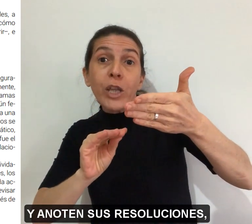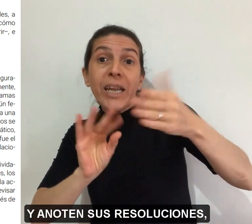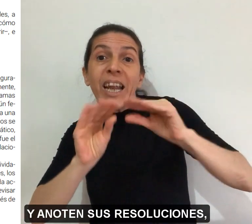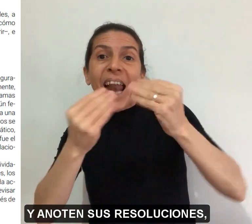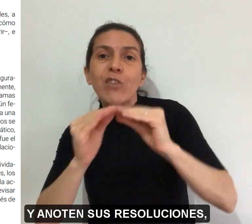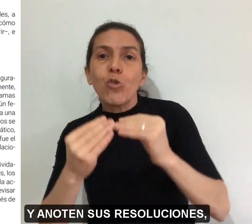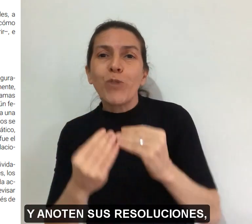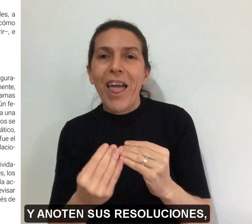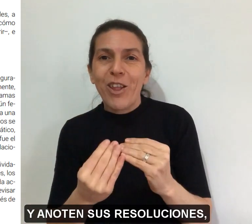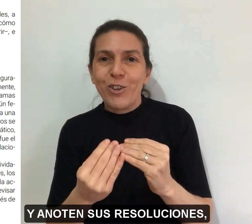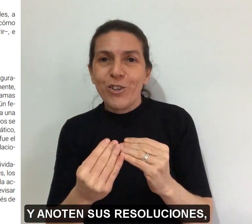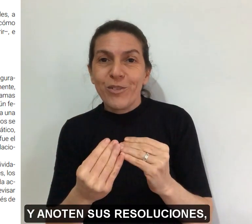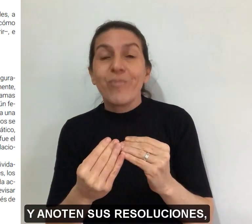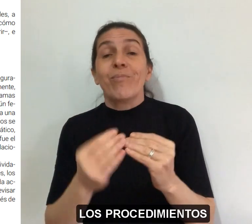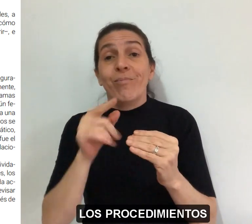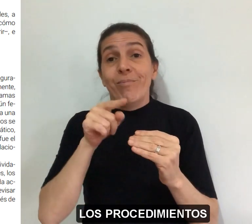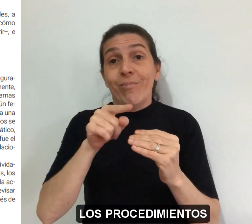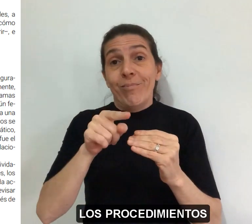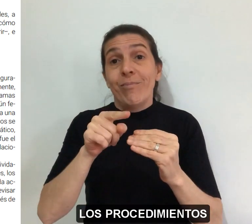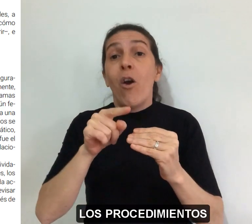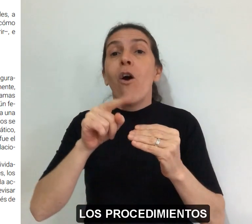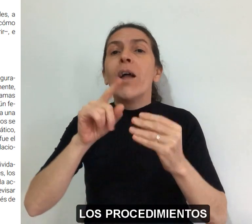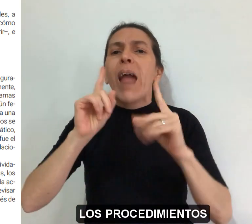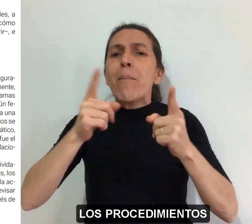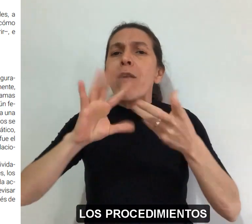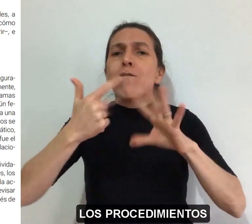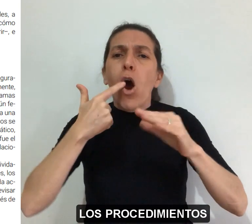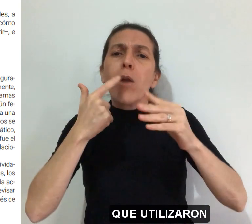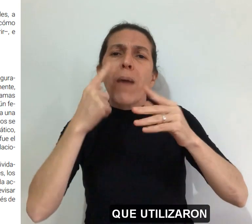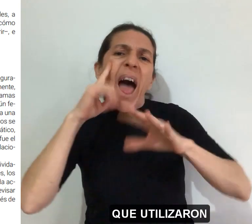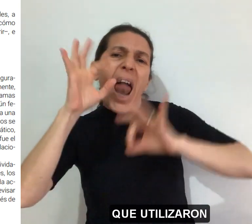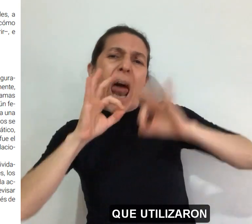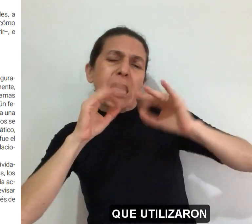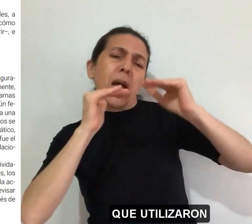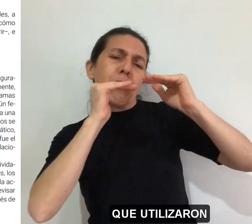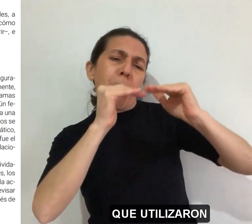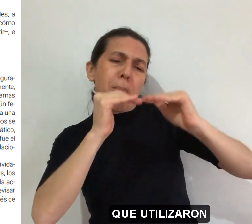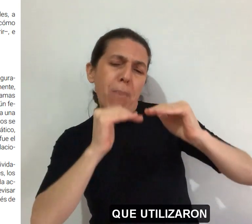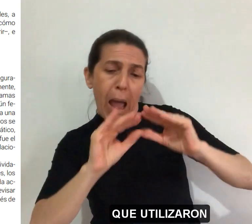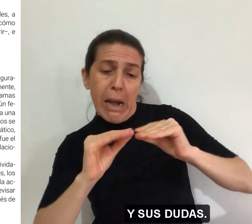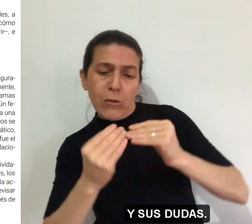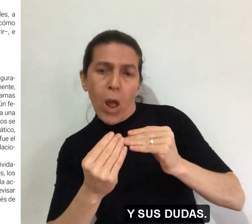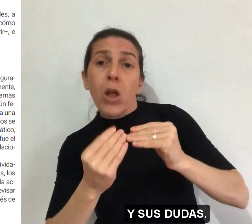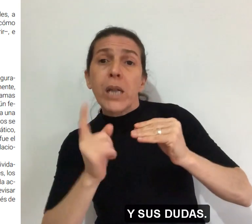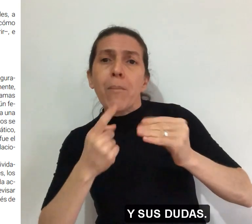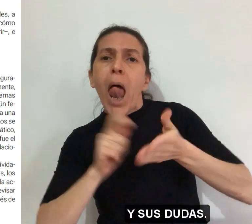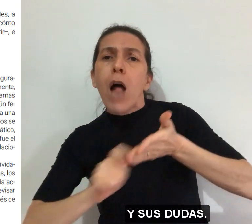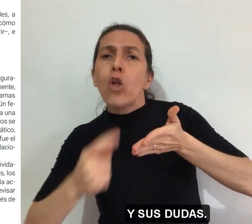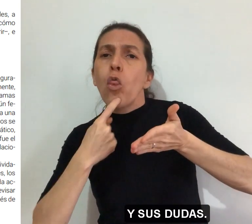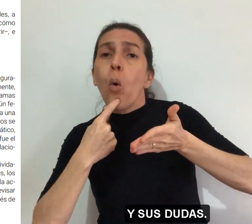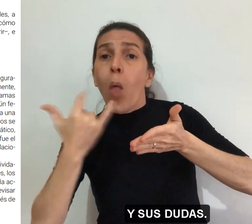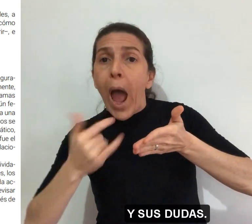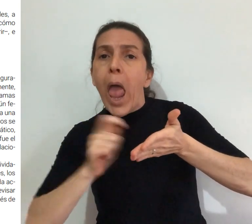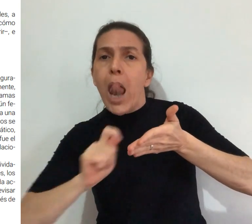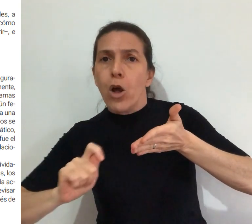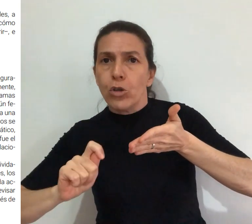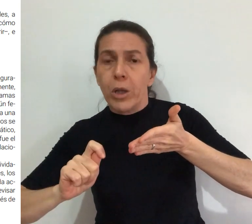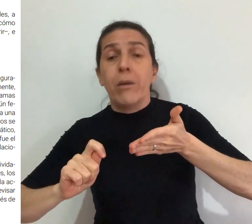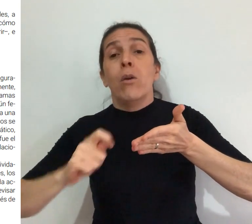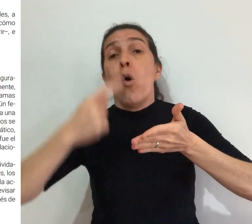resoluciones, los procedimientos que utilizaron y sus dudas.